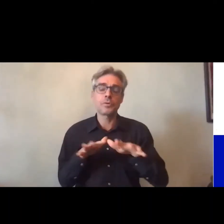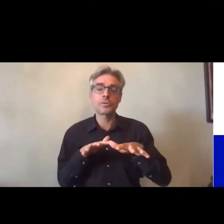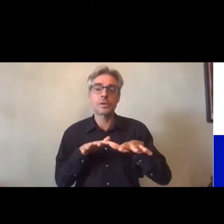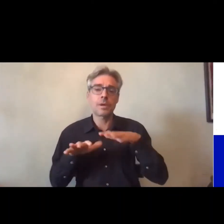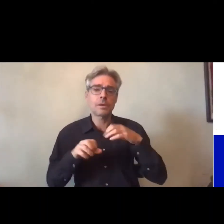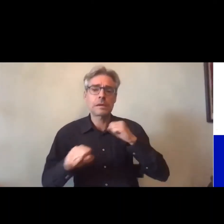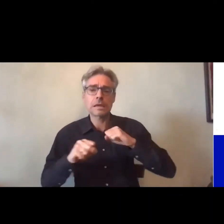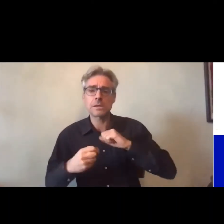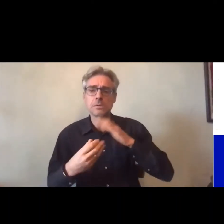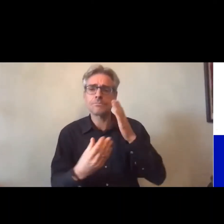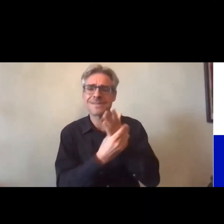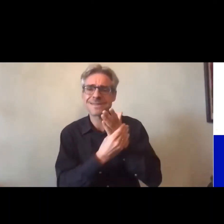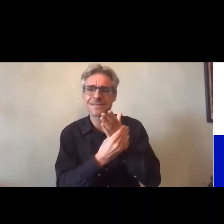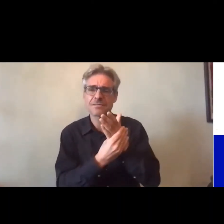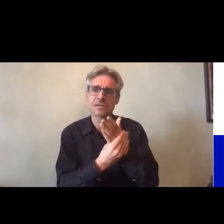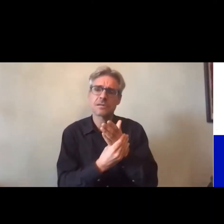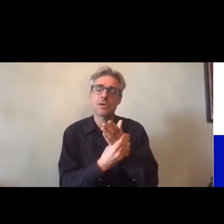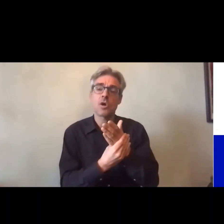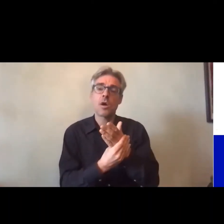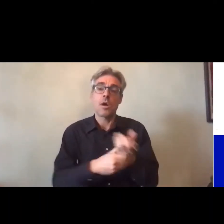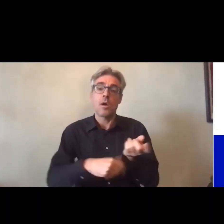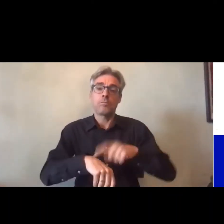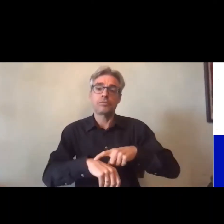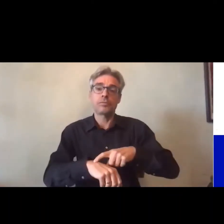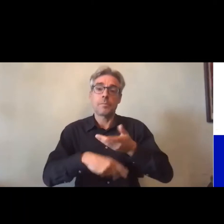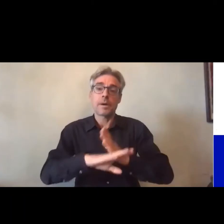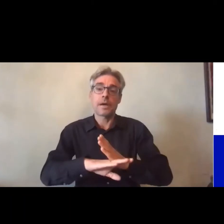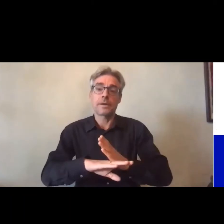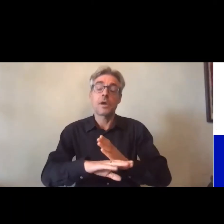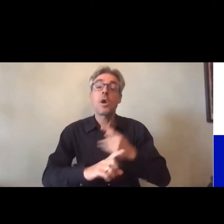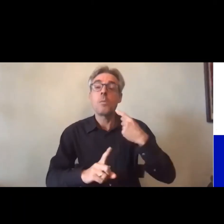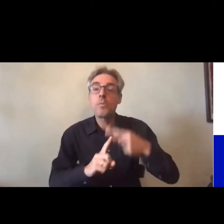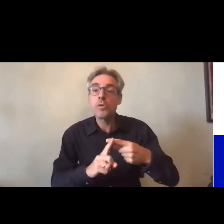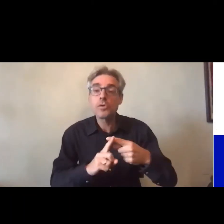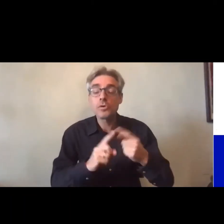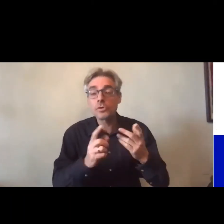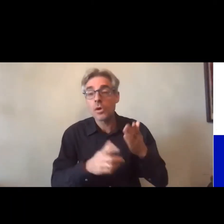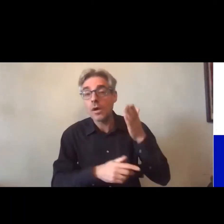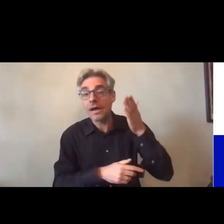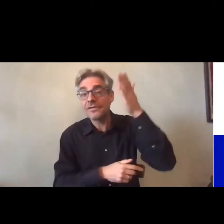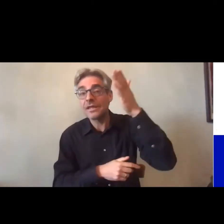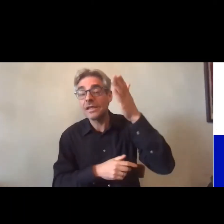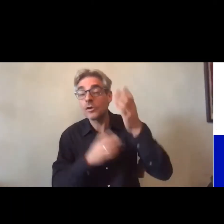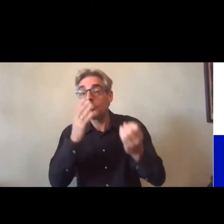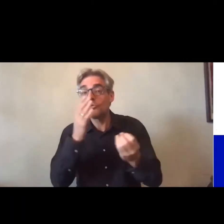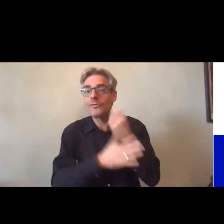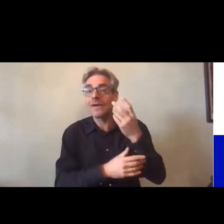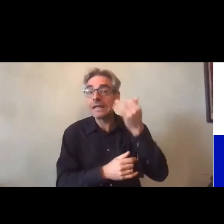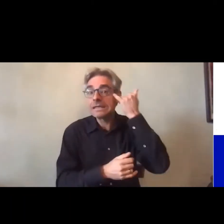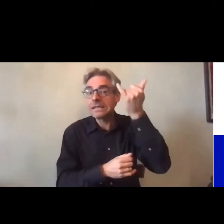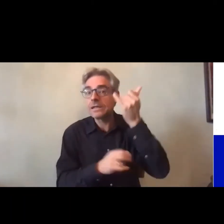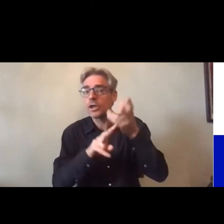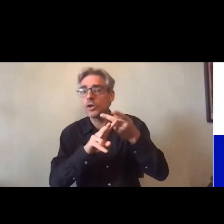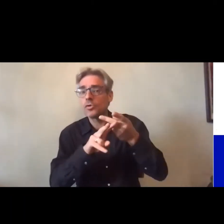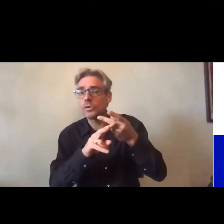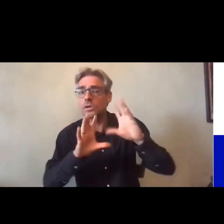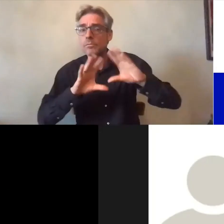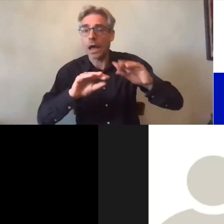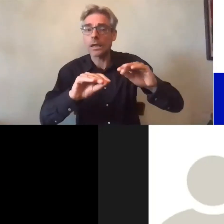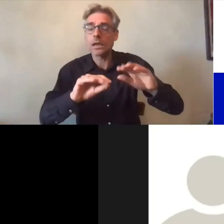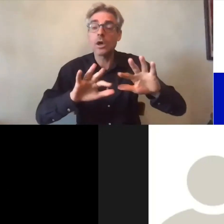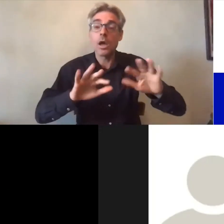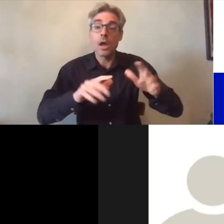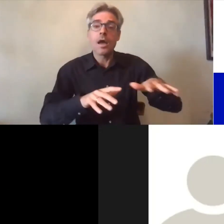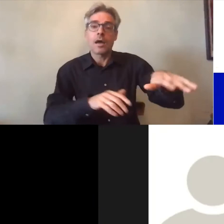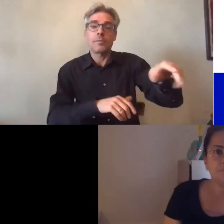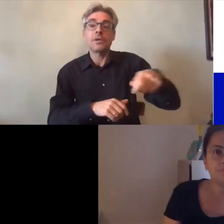qui sont évidemment immédiatement disponibles mais aussi proposer des choses pour l'avenir en prenant en considération aussi l'évolution